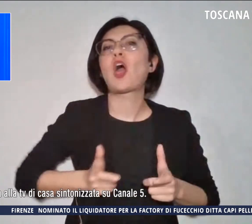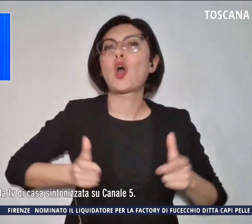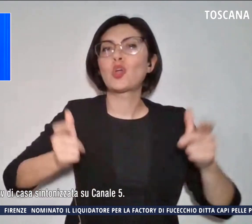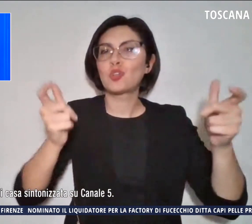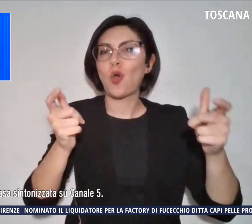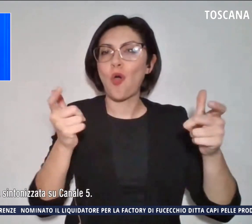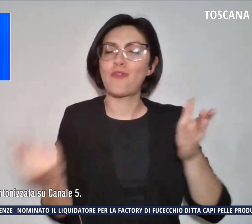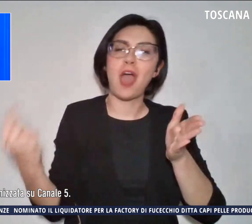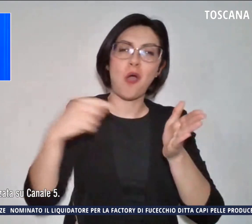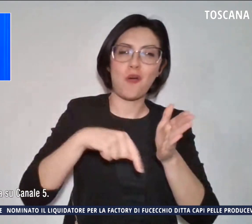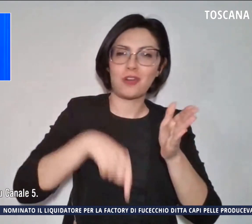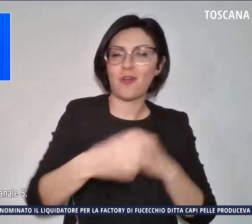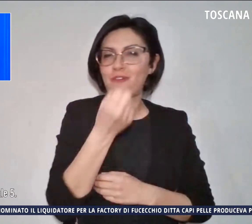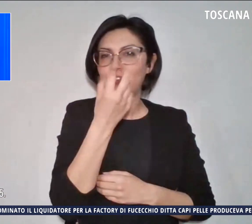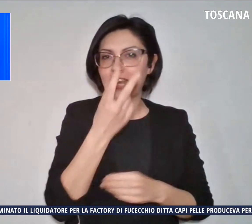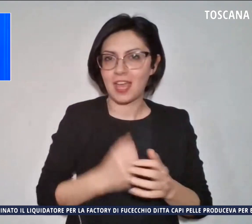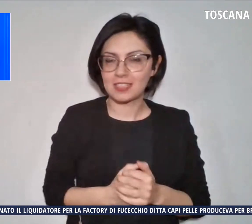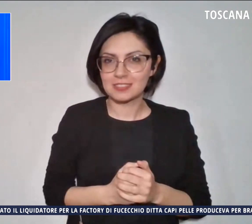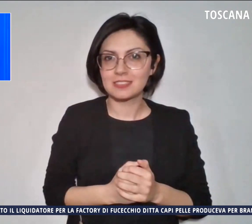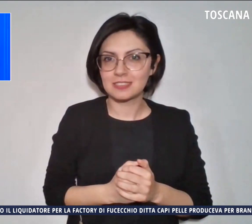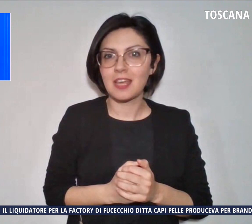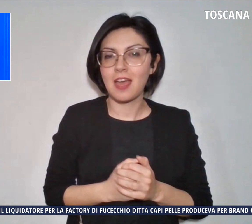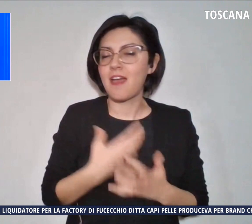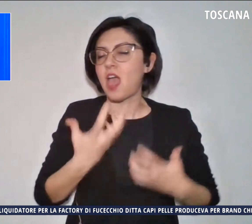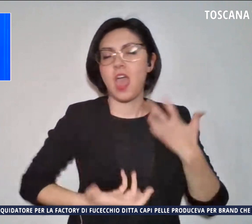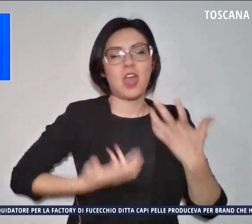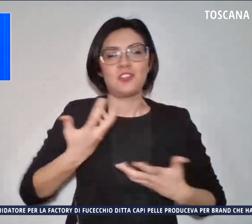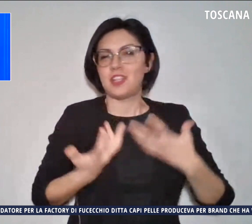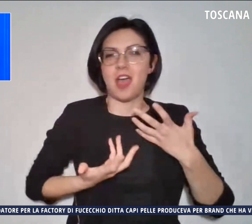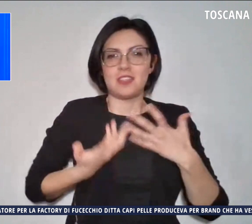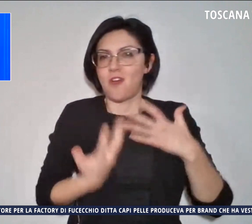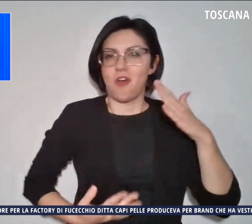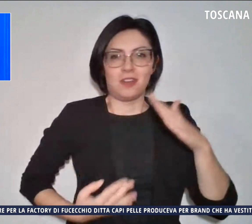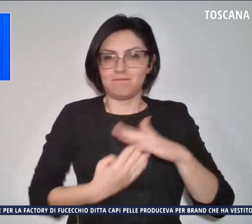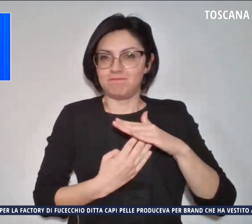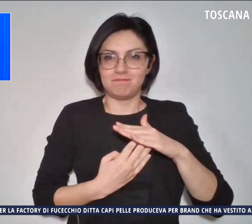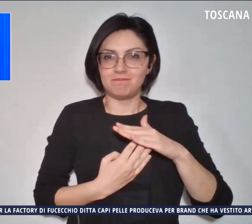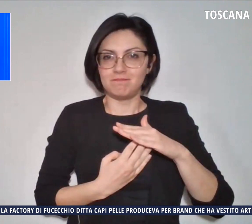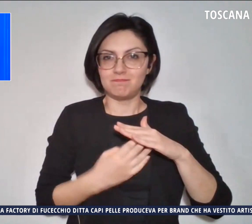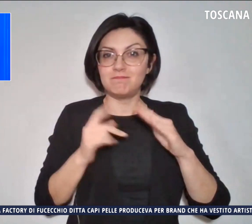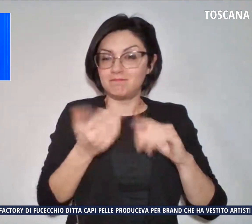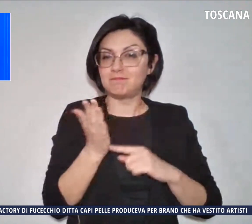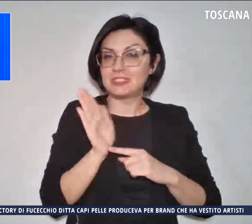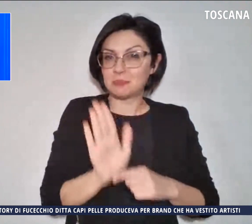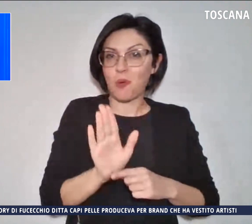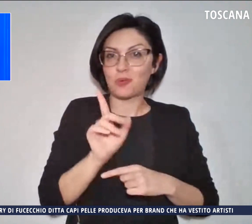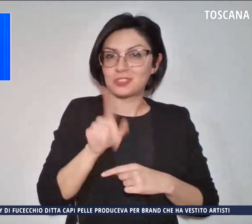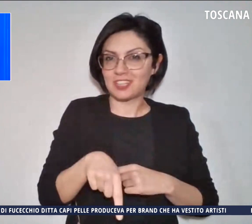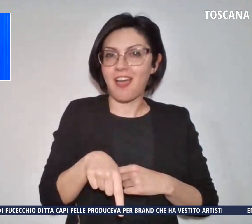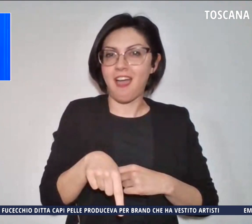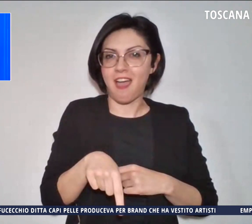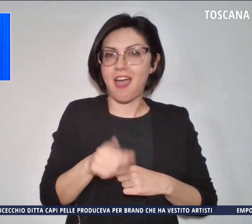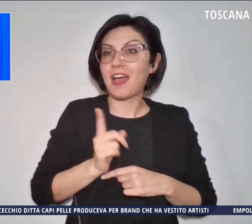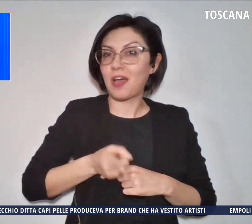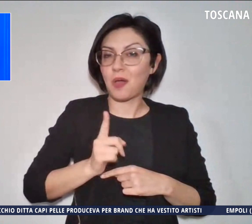'Arno. L'eccitazione è altissima, come dimostra anche la massiccia presenza